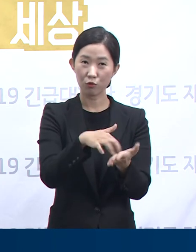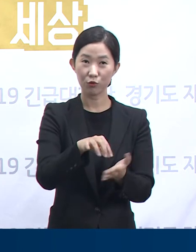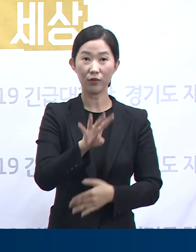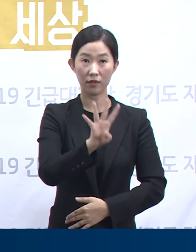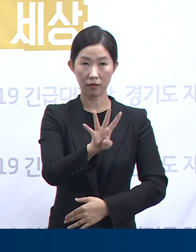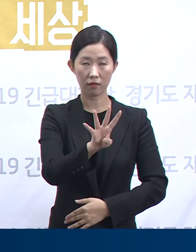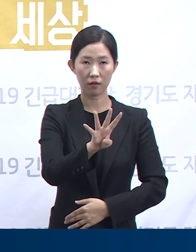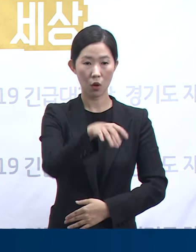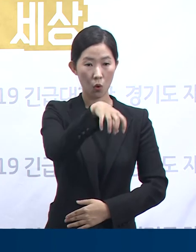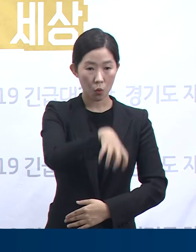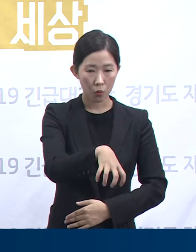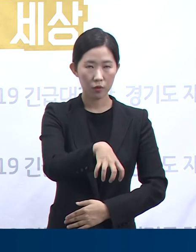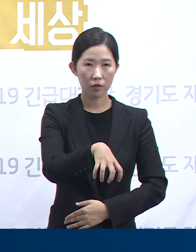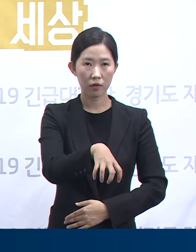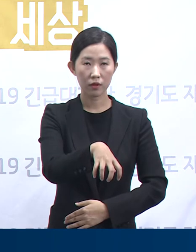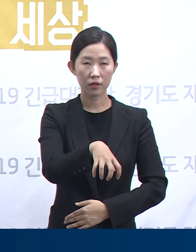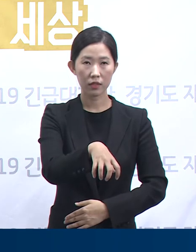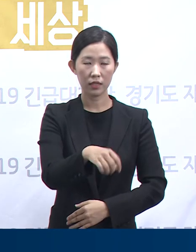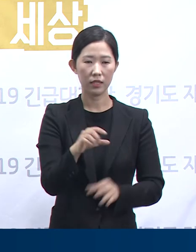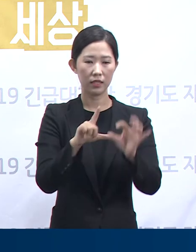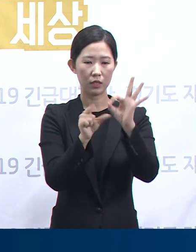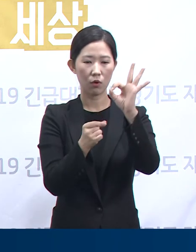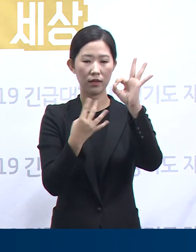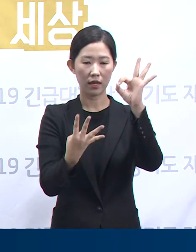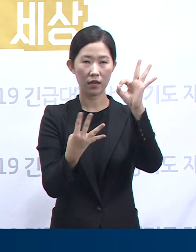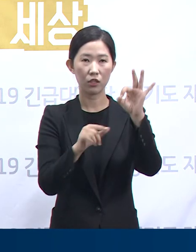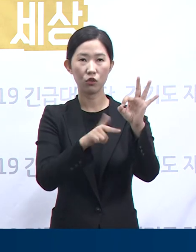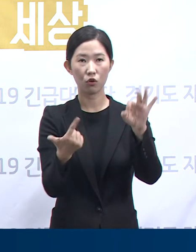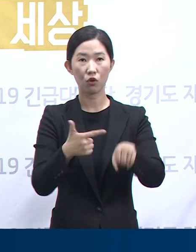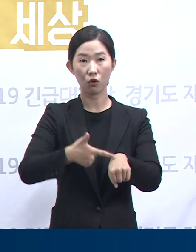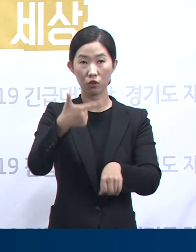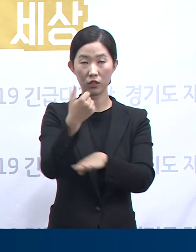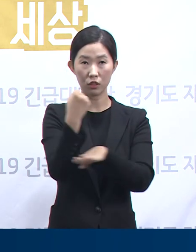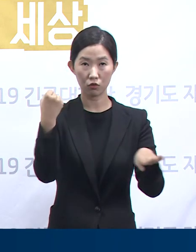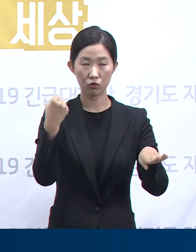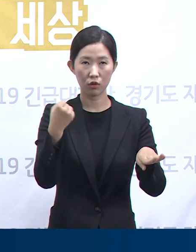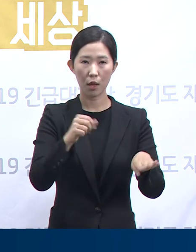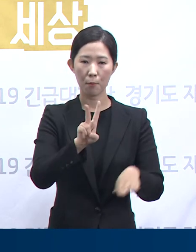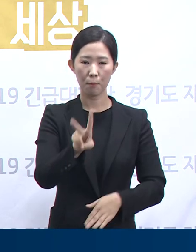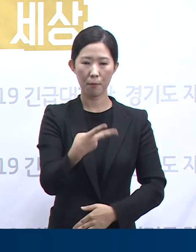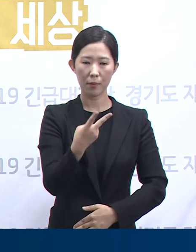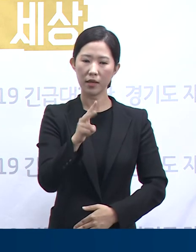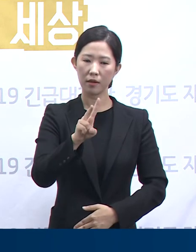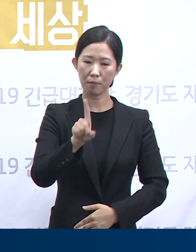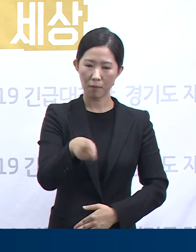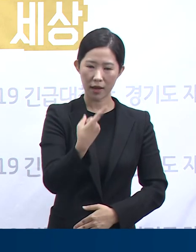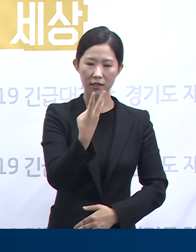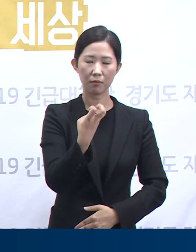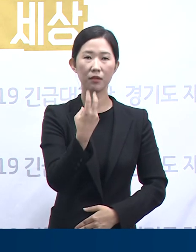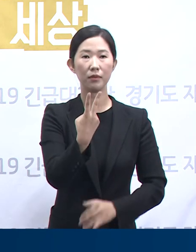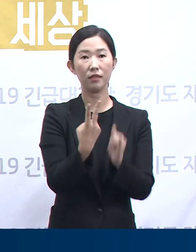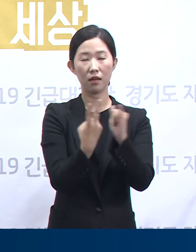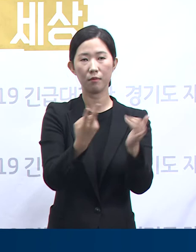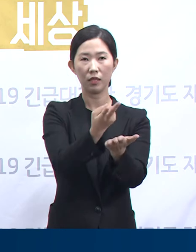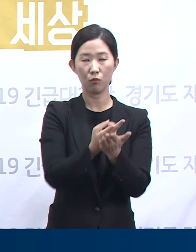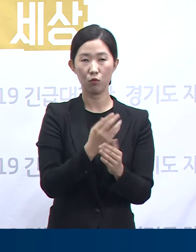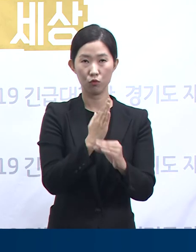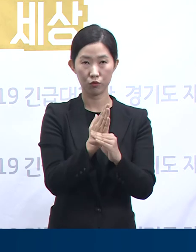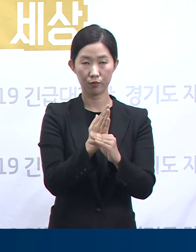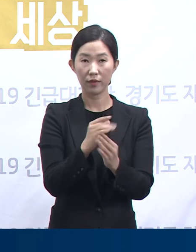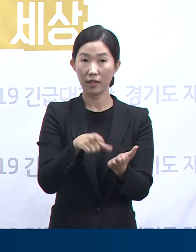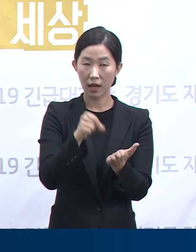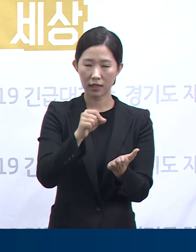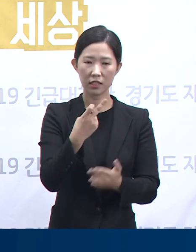10월 4일 18시 기준 132명이 입소하고 있습니다. 12.8%의